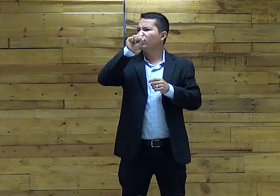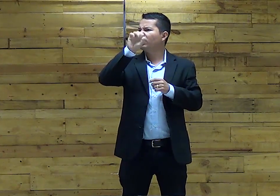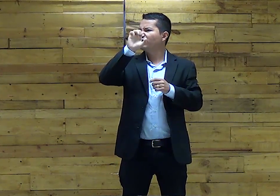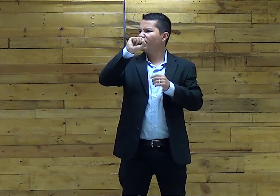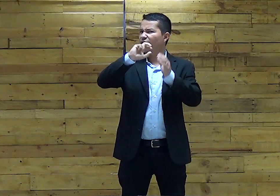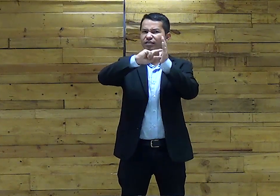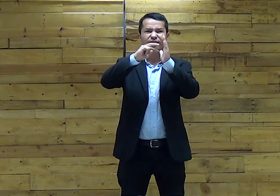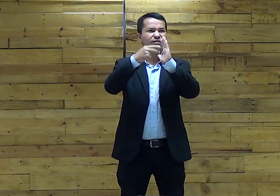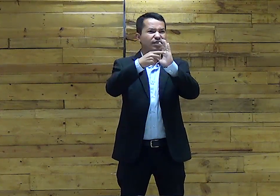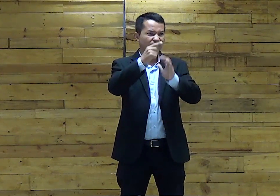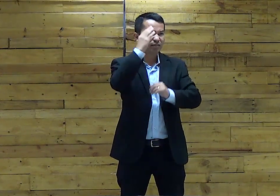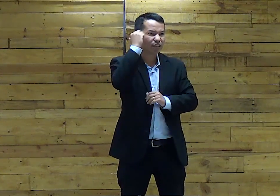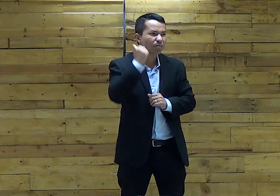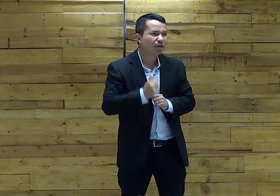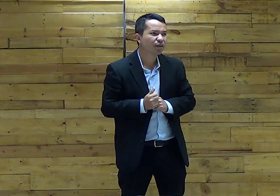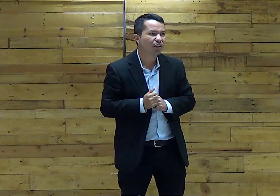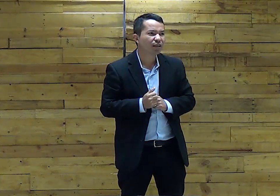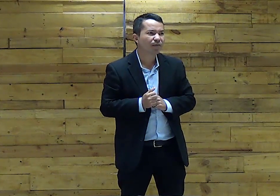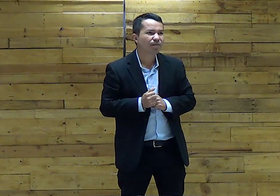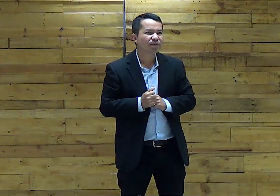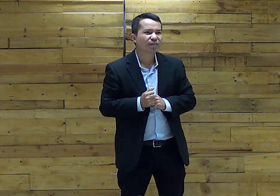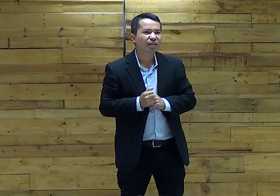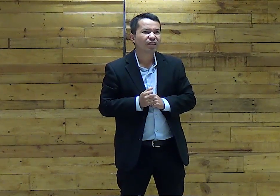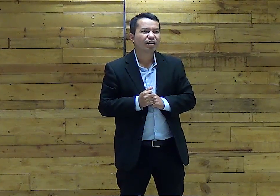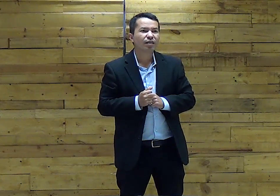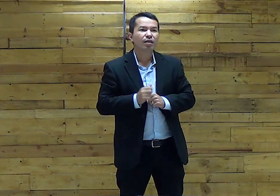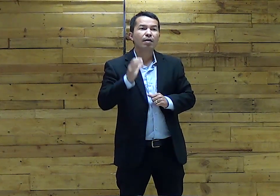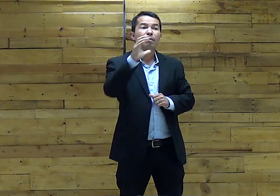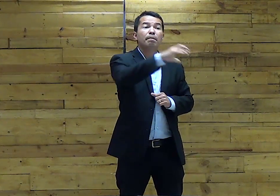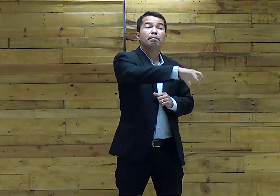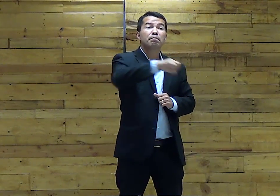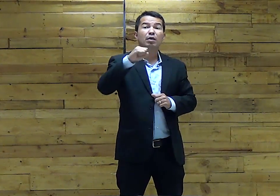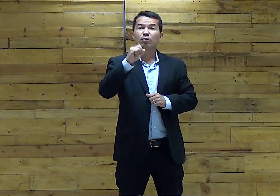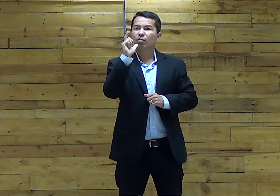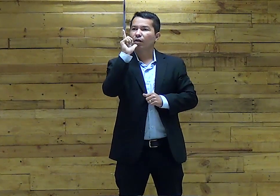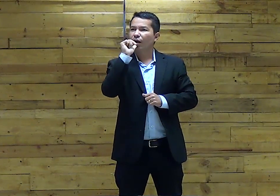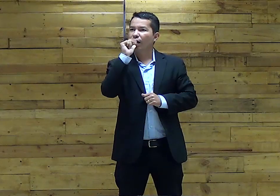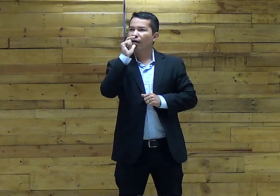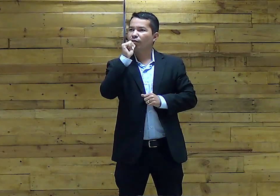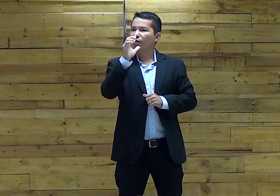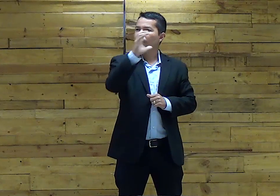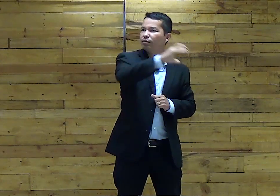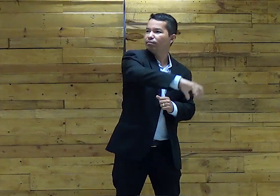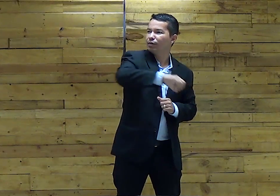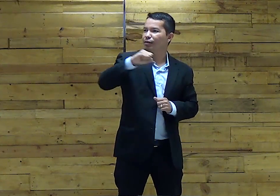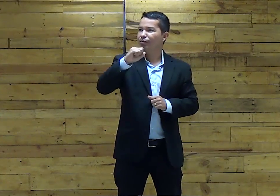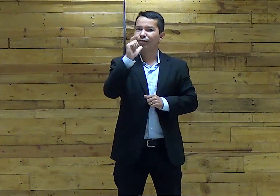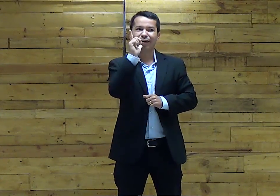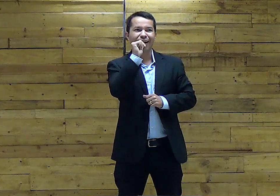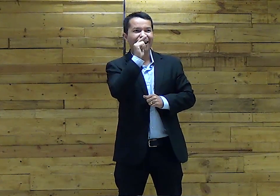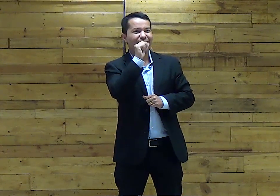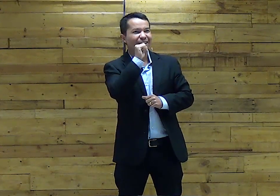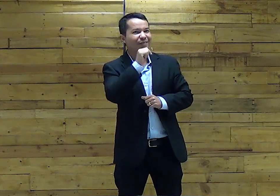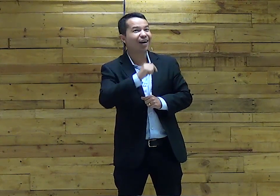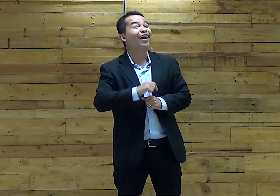Sabe o nome Moisés Qual é o seu significado? Foi pego na água